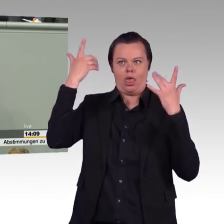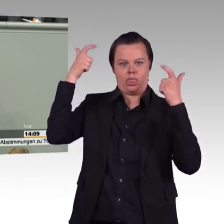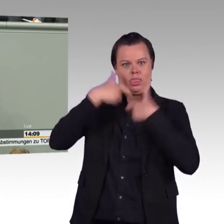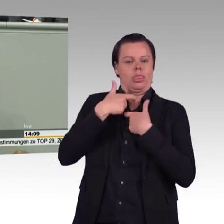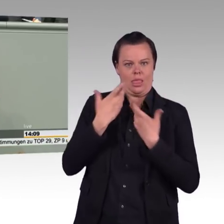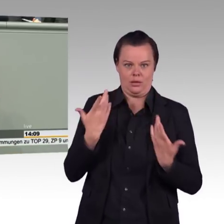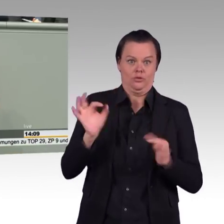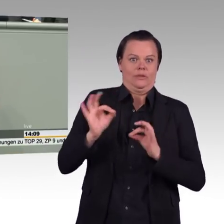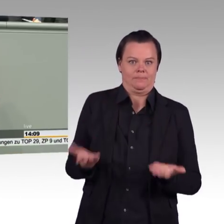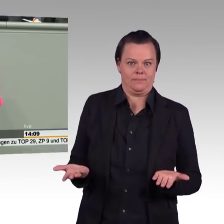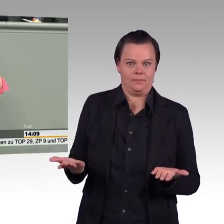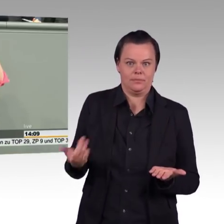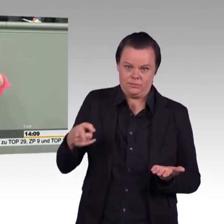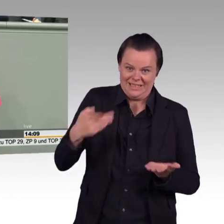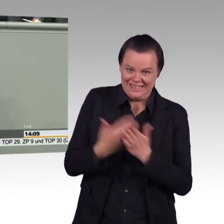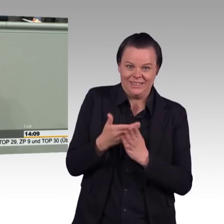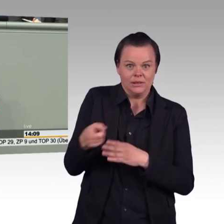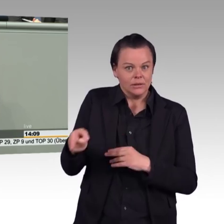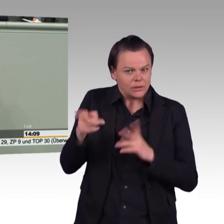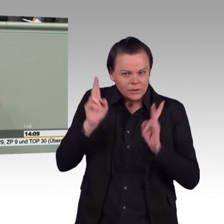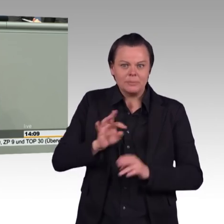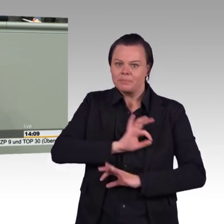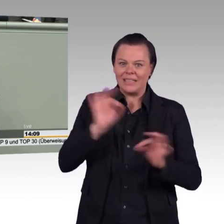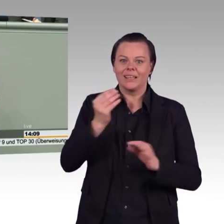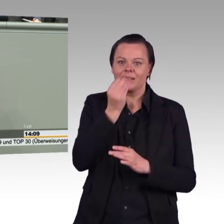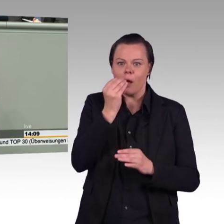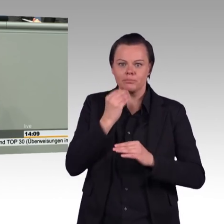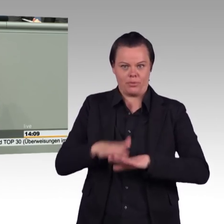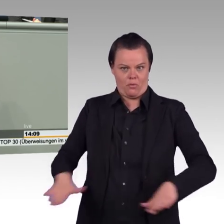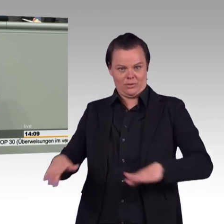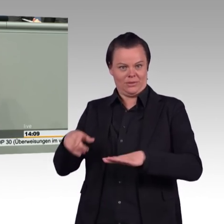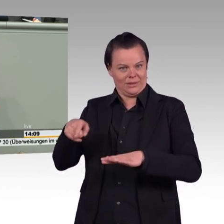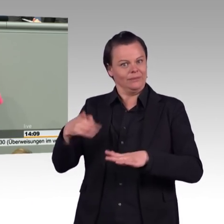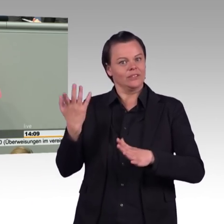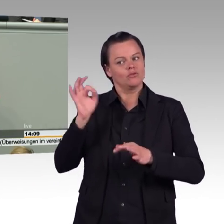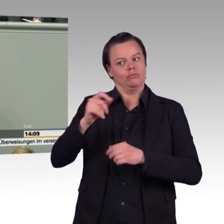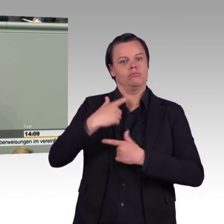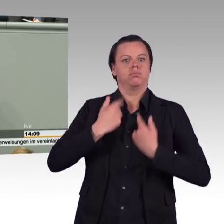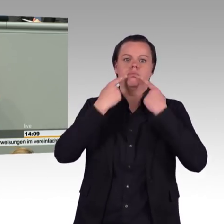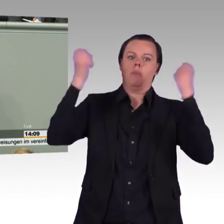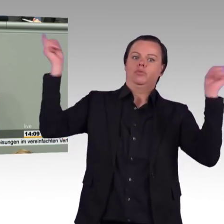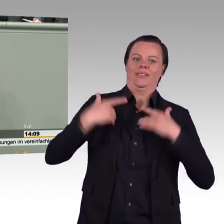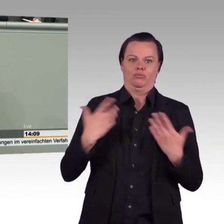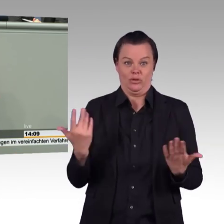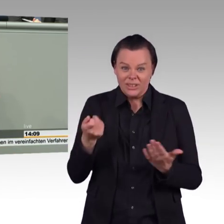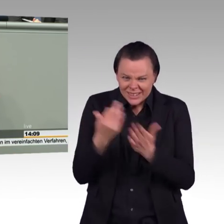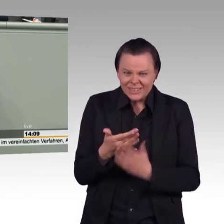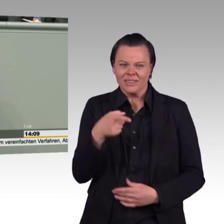-Aktionäre, kritische Aktionäre, die Fridays for Future ihre Redezeit auf der Aktionärsversammlung geben. Wir haben heute in Sibiu einen europäischen Gipfel, wo unsere